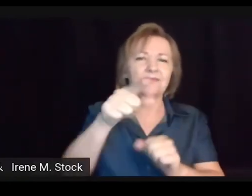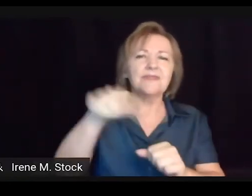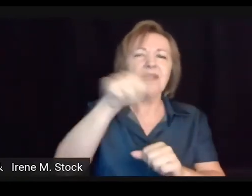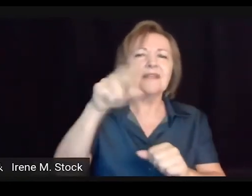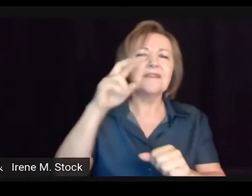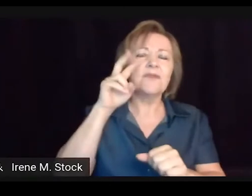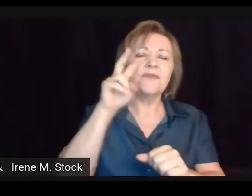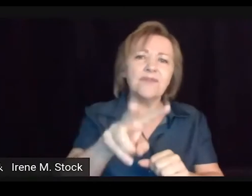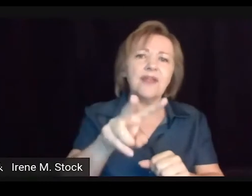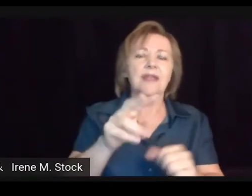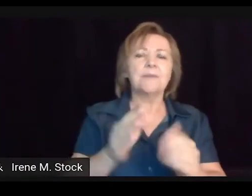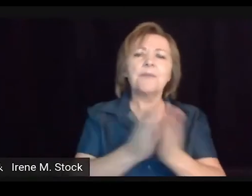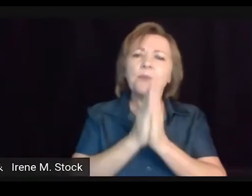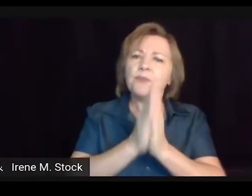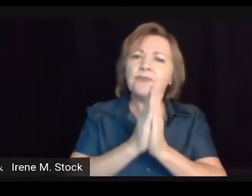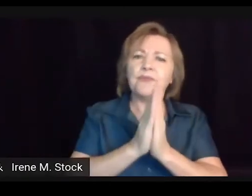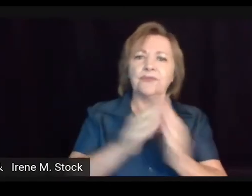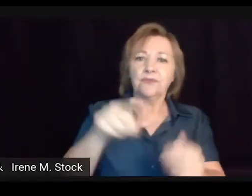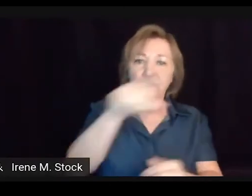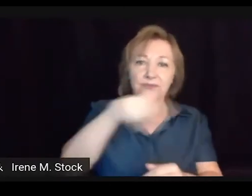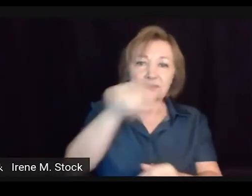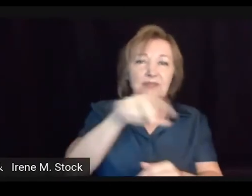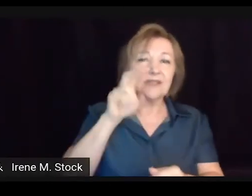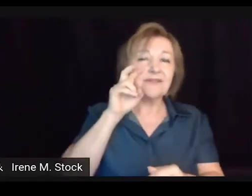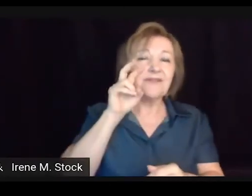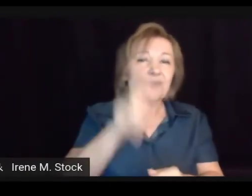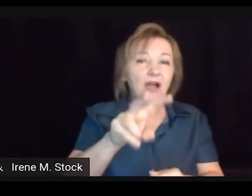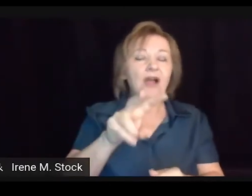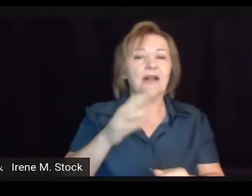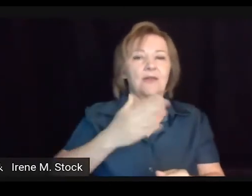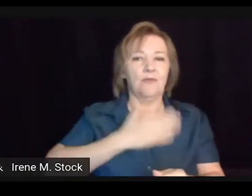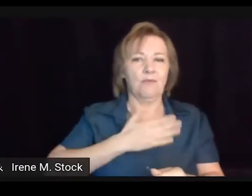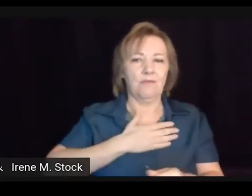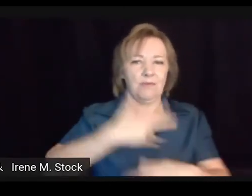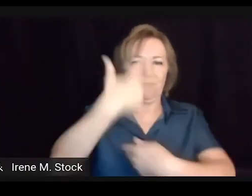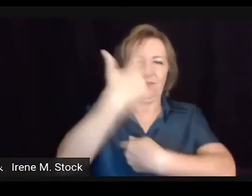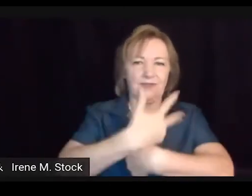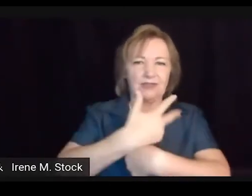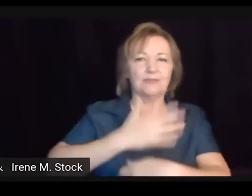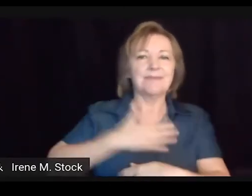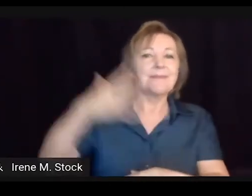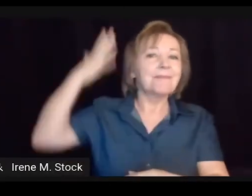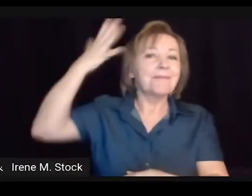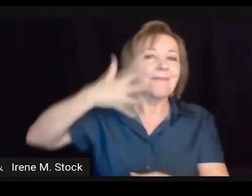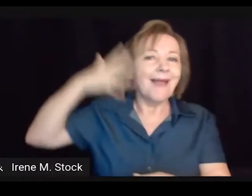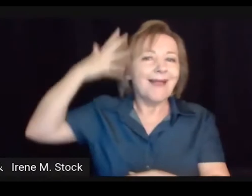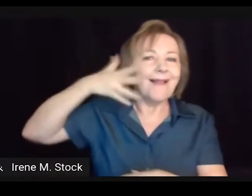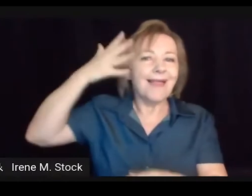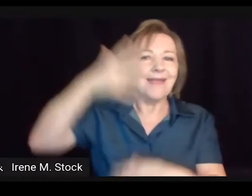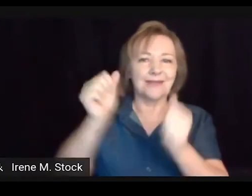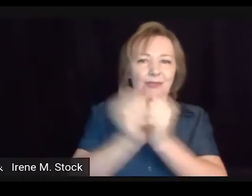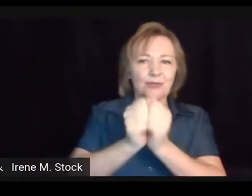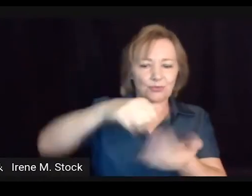Então, existem vários artefatos, vocês podem estar, podem realizar,